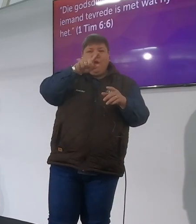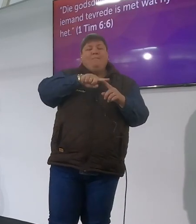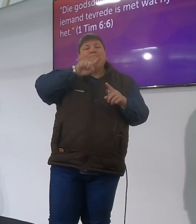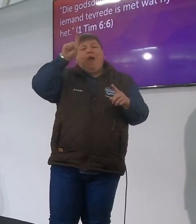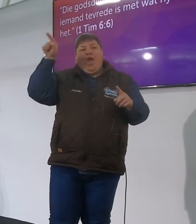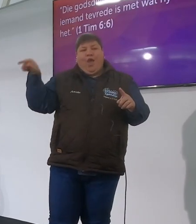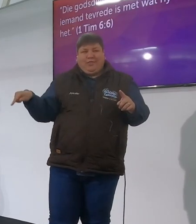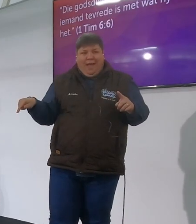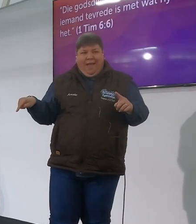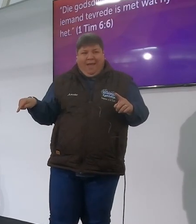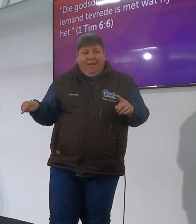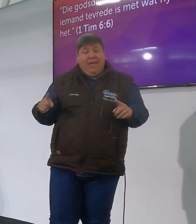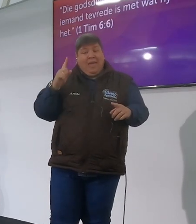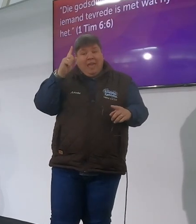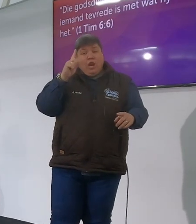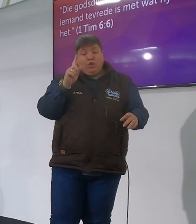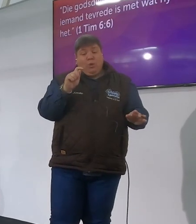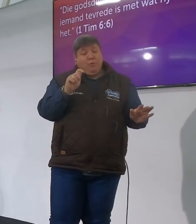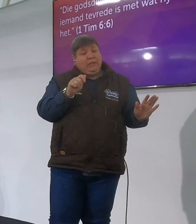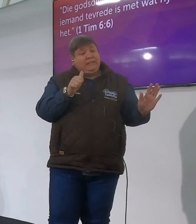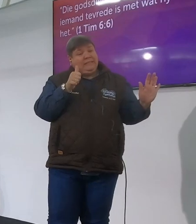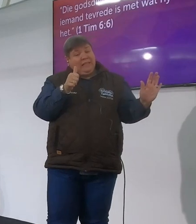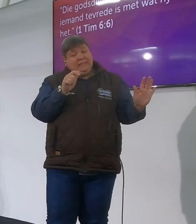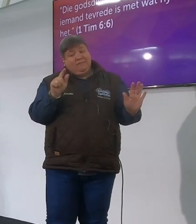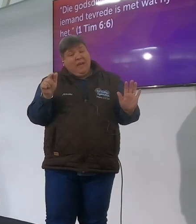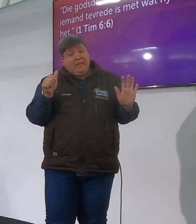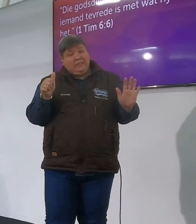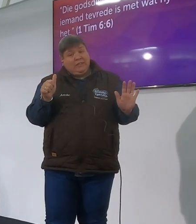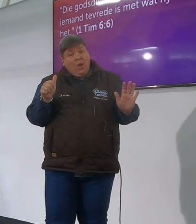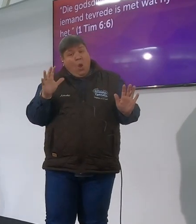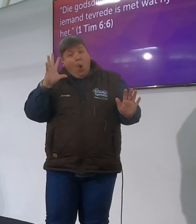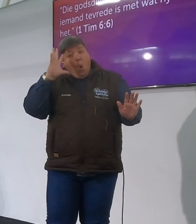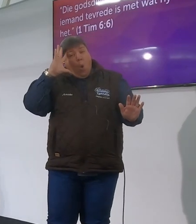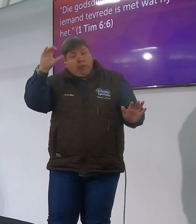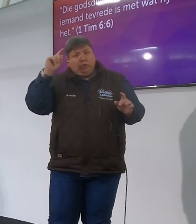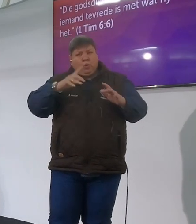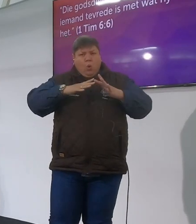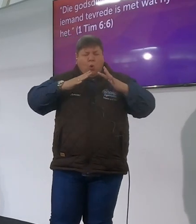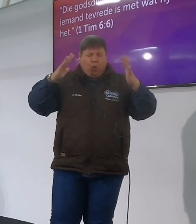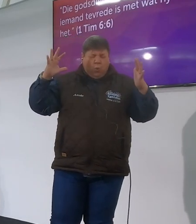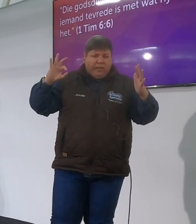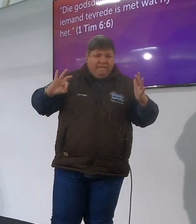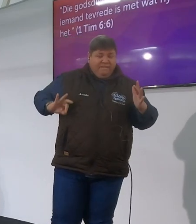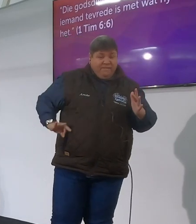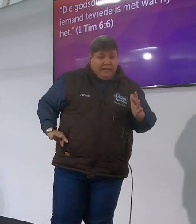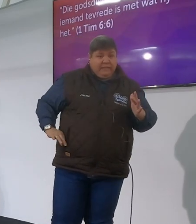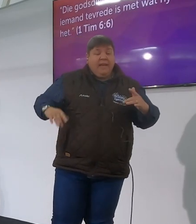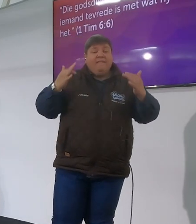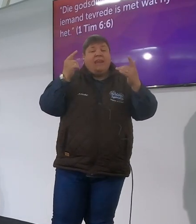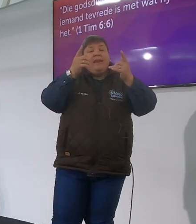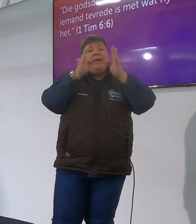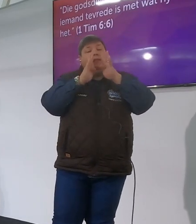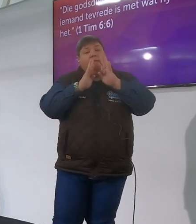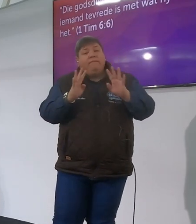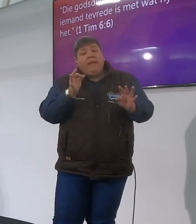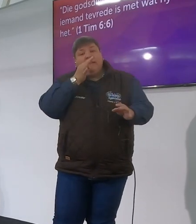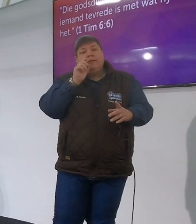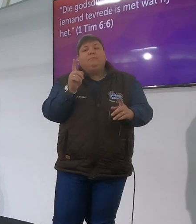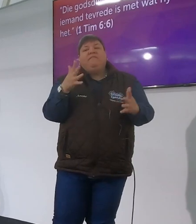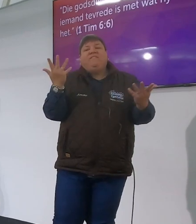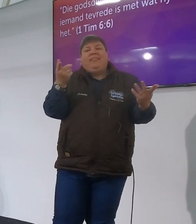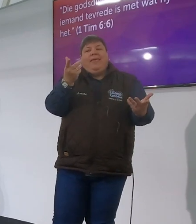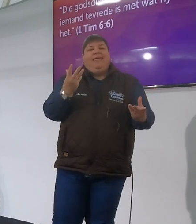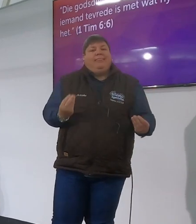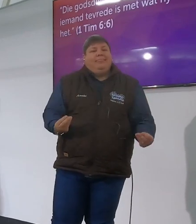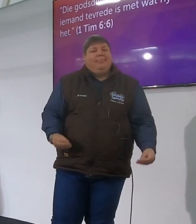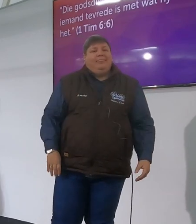1 Timotheus 6 vers 6 hierdie godsdienst is een groot wens as iemand tevrede is met wat hy het en